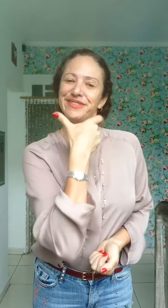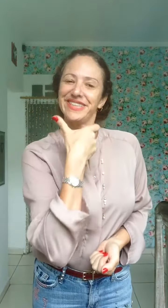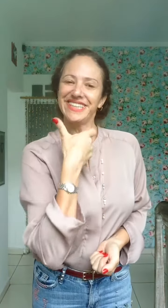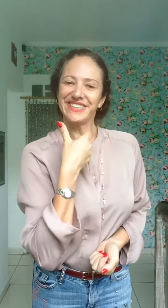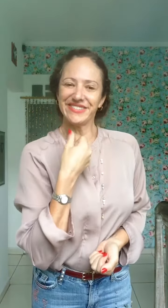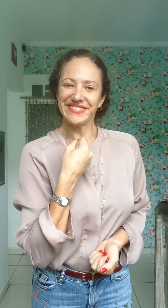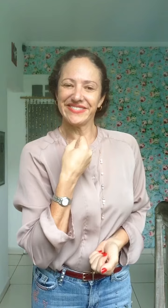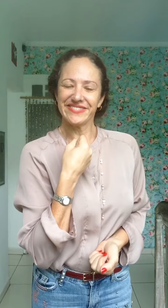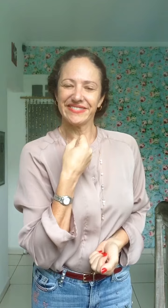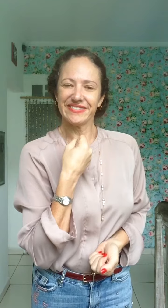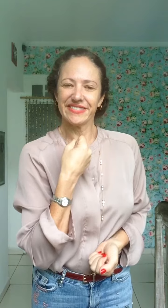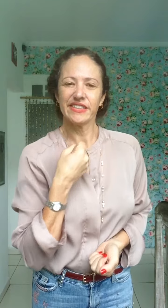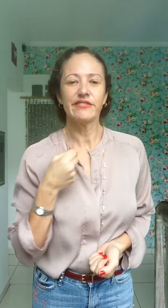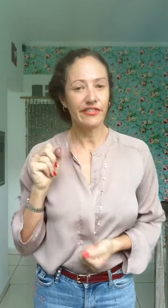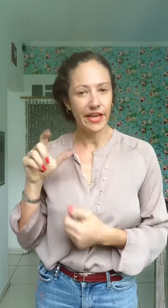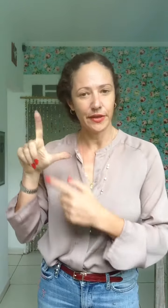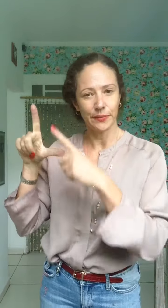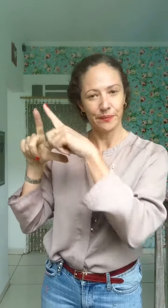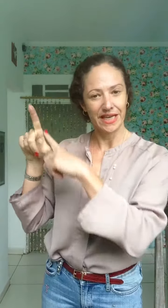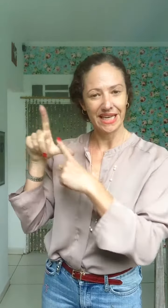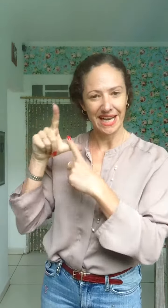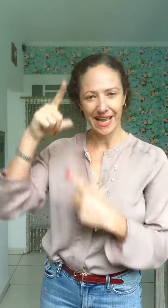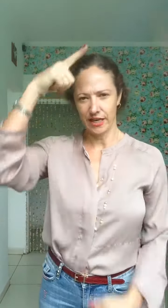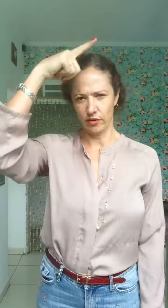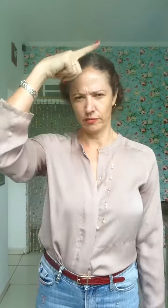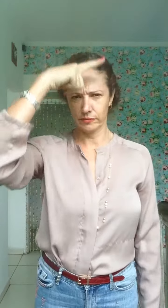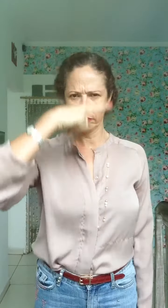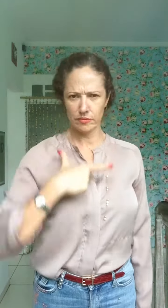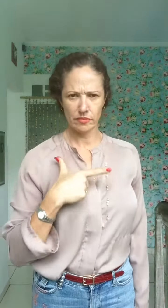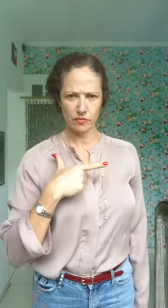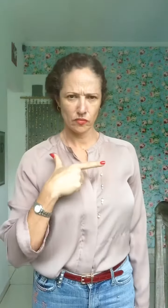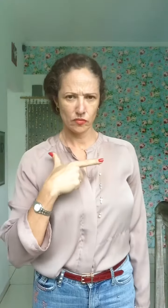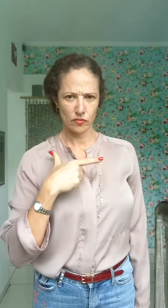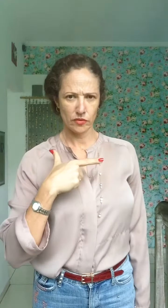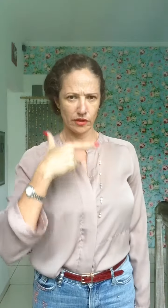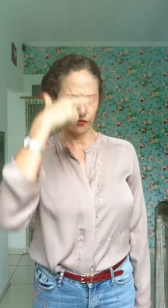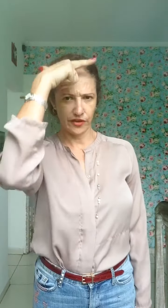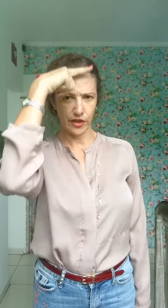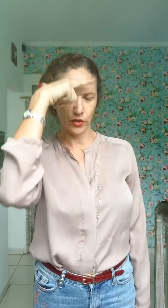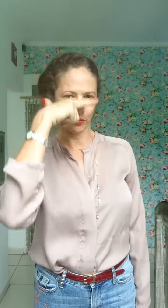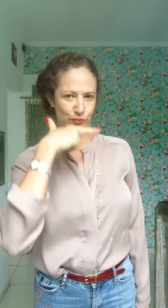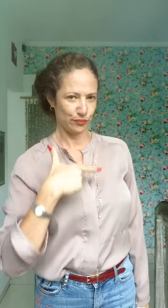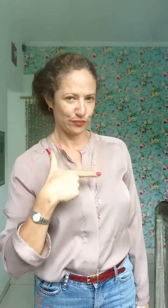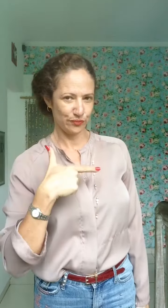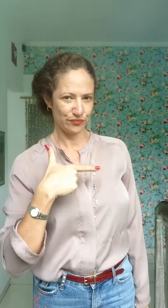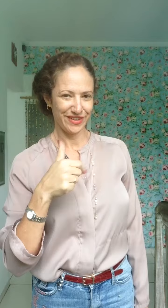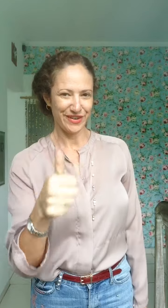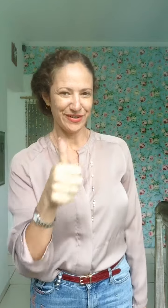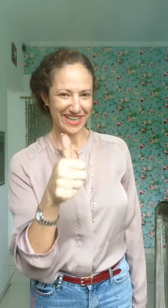Bonito. Feio. Letra E, ó. Feio. Ok?